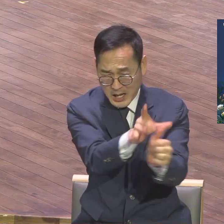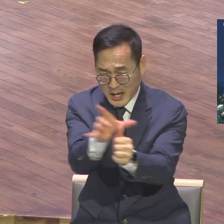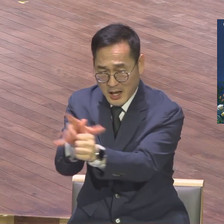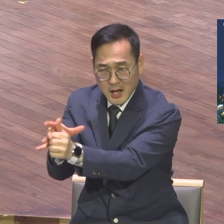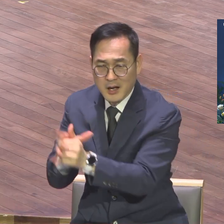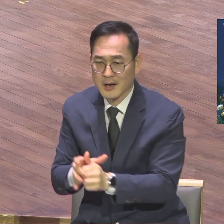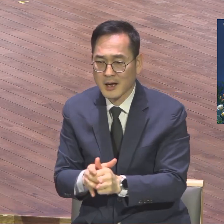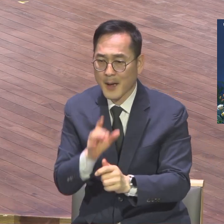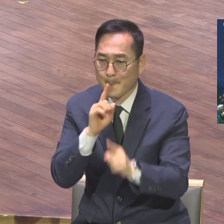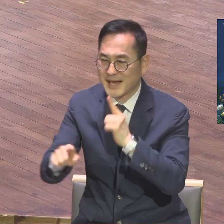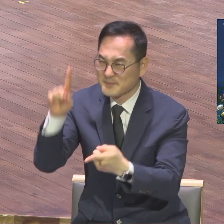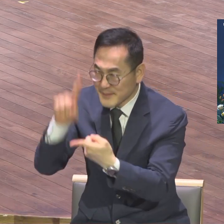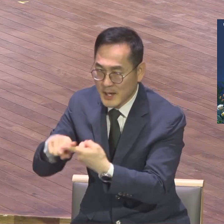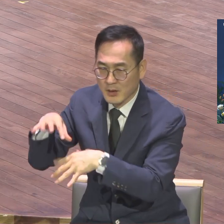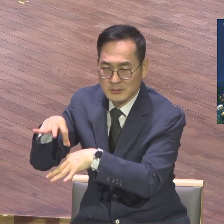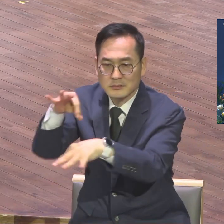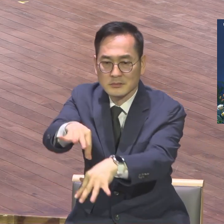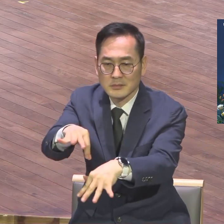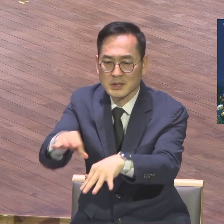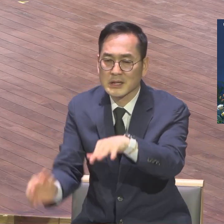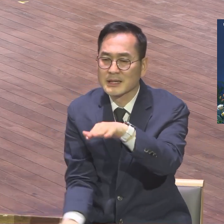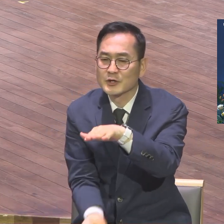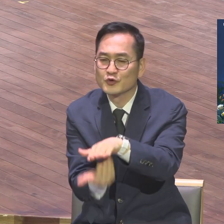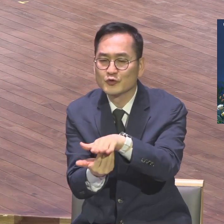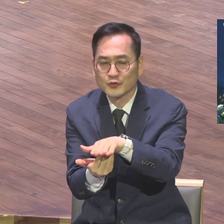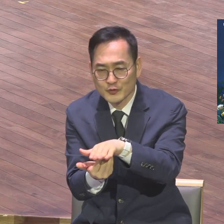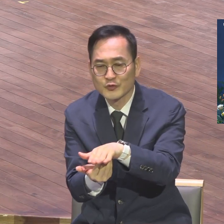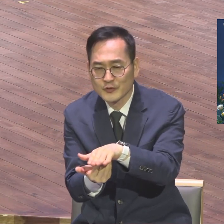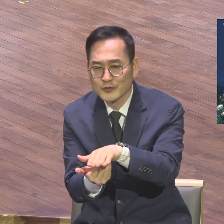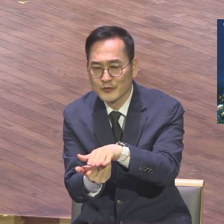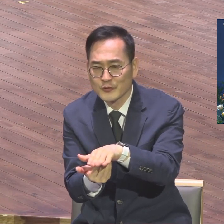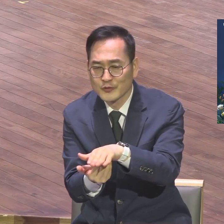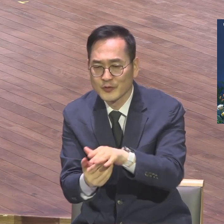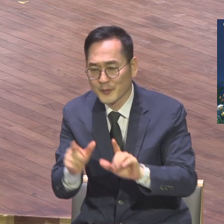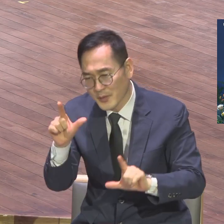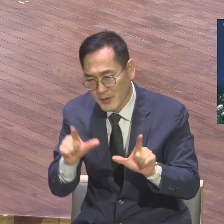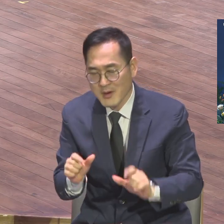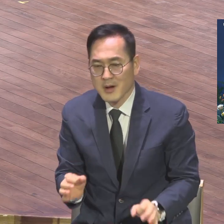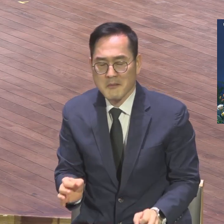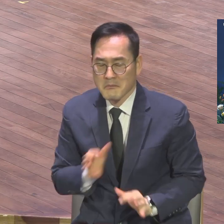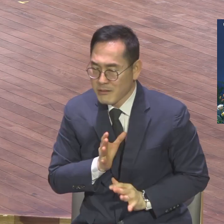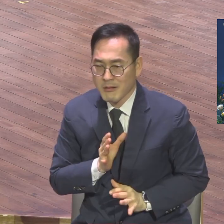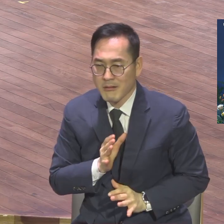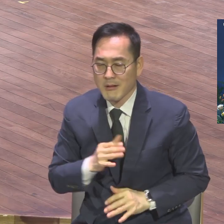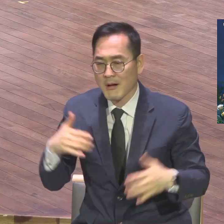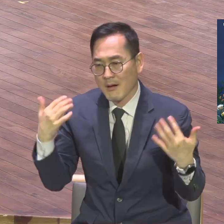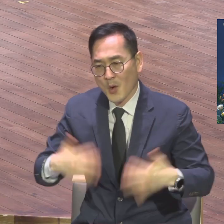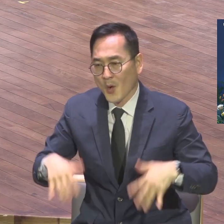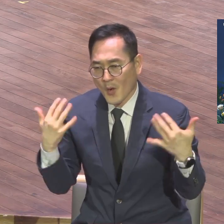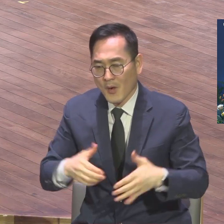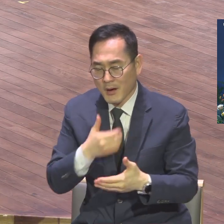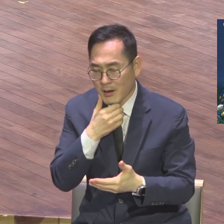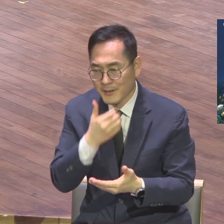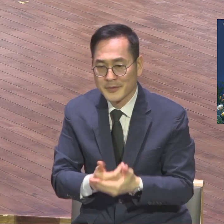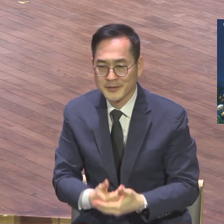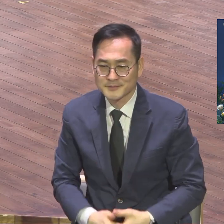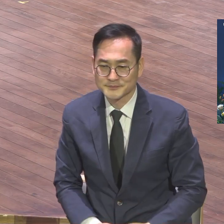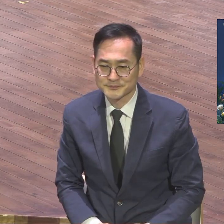말씀이 그대로 성취되는 이 놀라운 한 해였습니다. 특별히 3인 1조 구성을